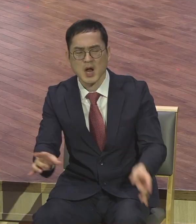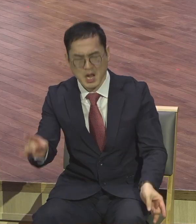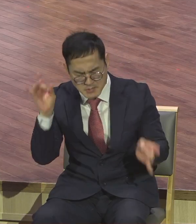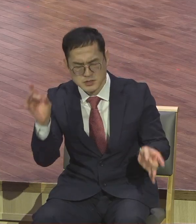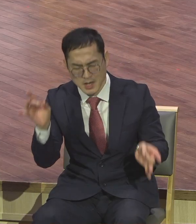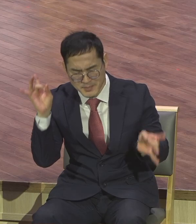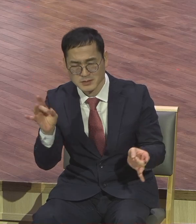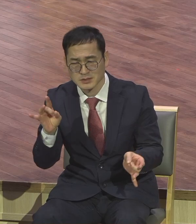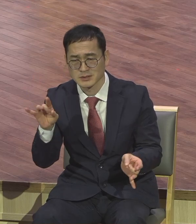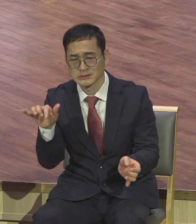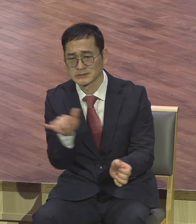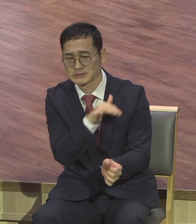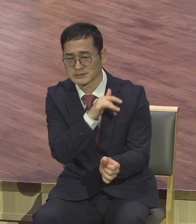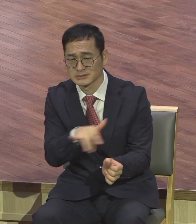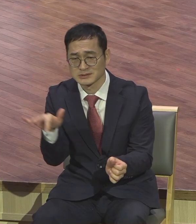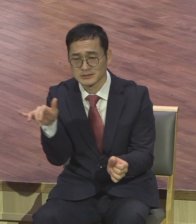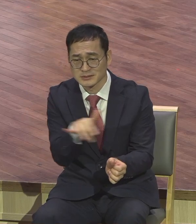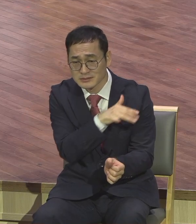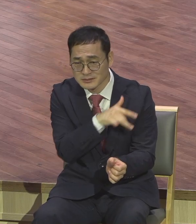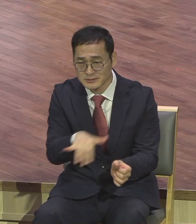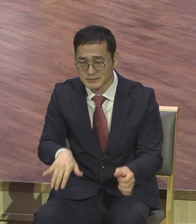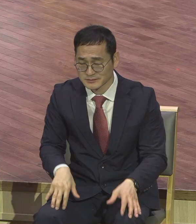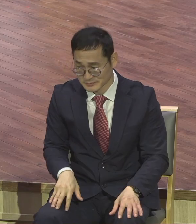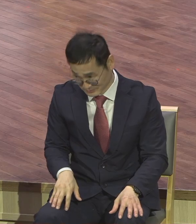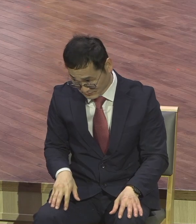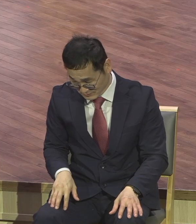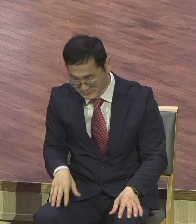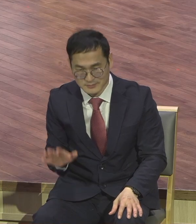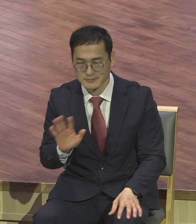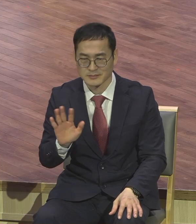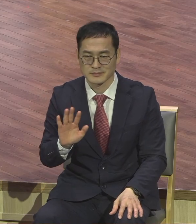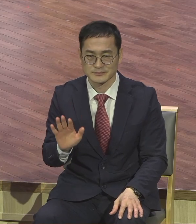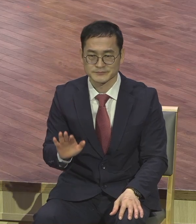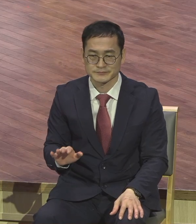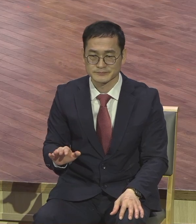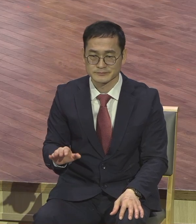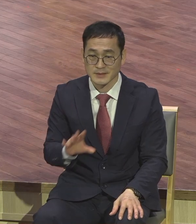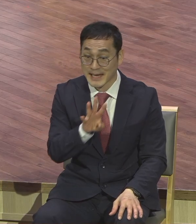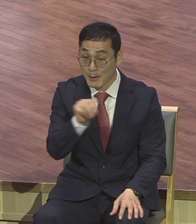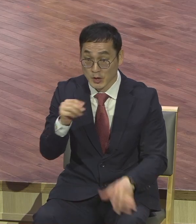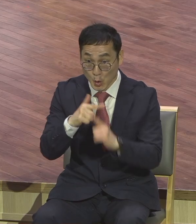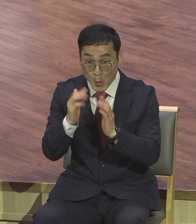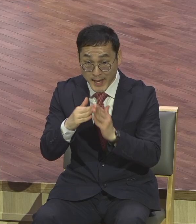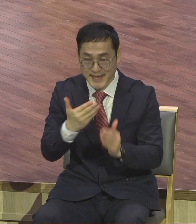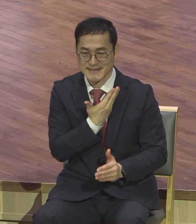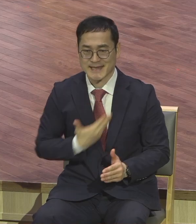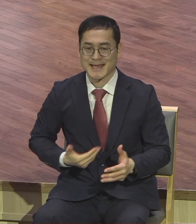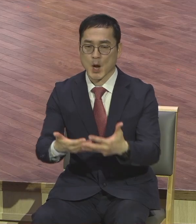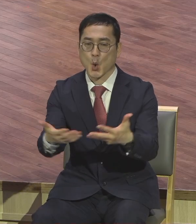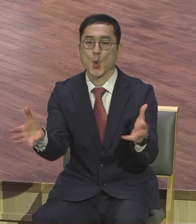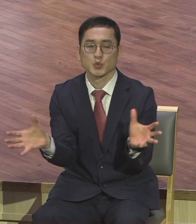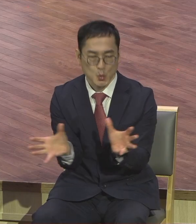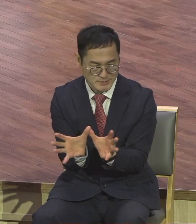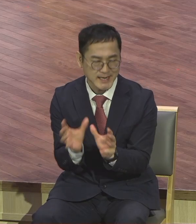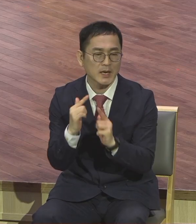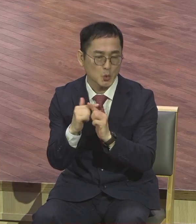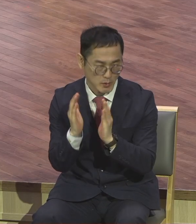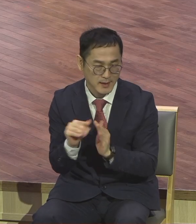용어란 말이에요. 예원교회는 어떤 교회? 제자 공동체예요. 아멘 제자 공동체자 다